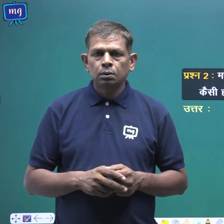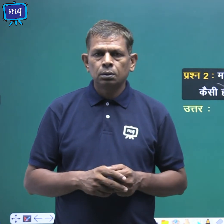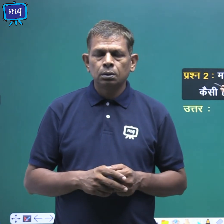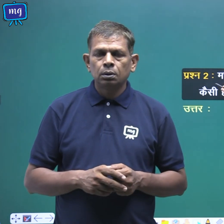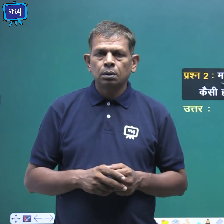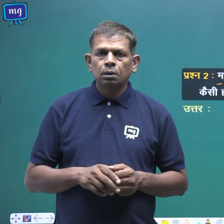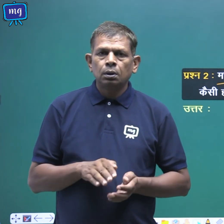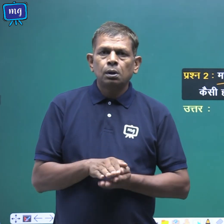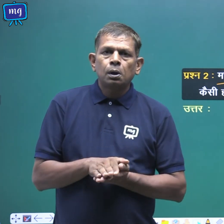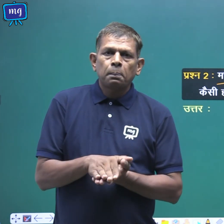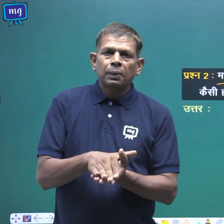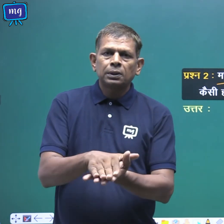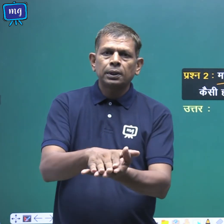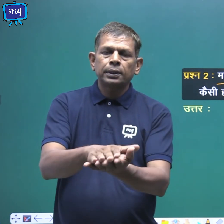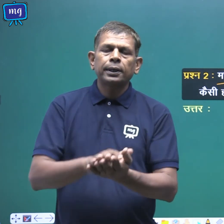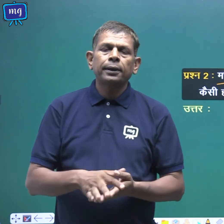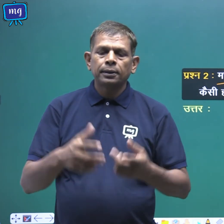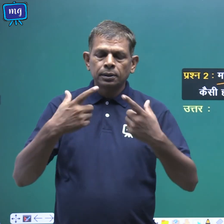मच्छली के शरीर की